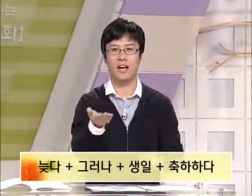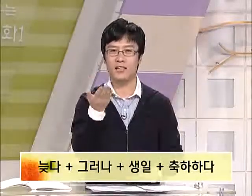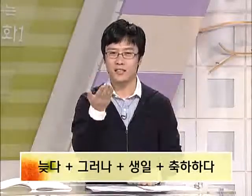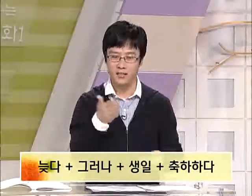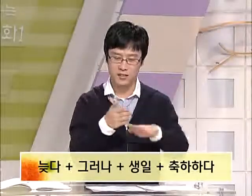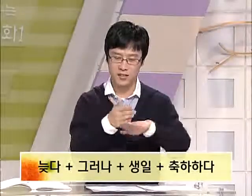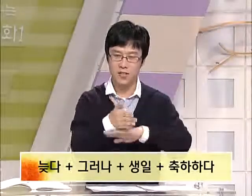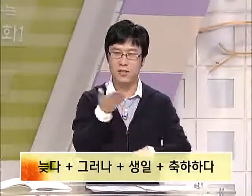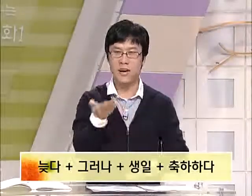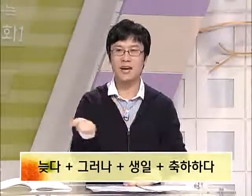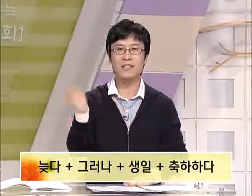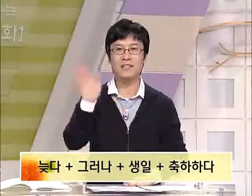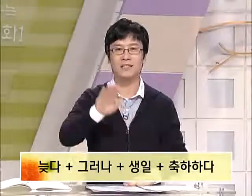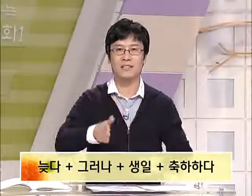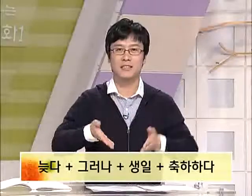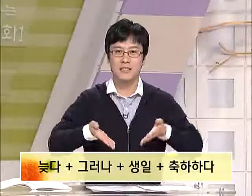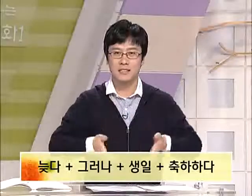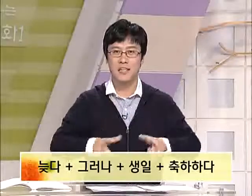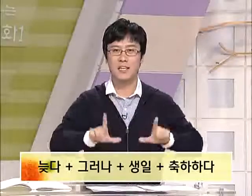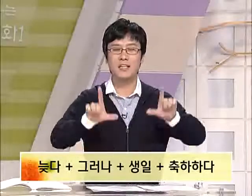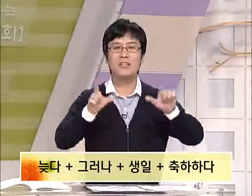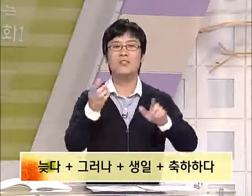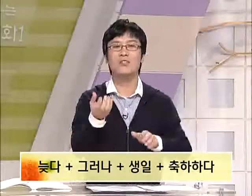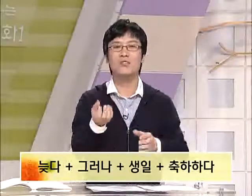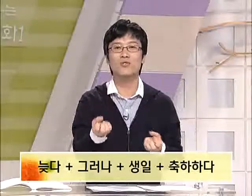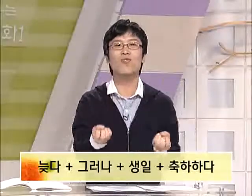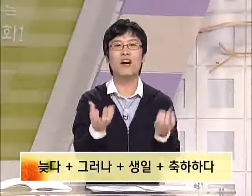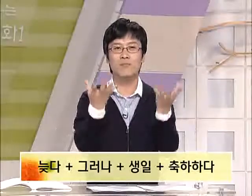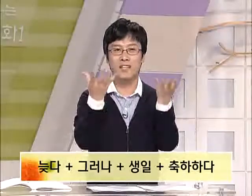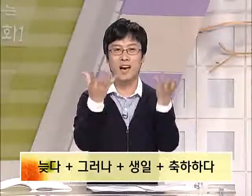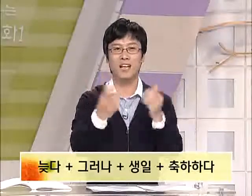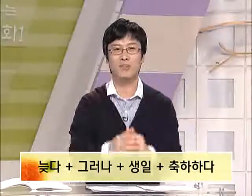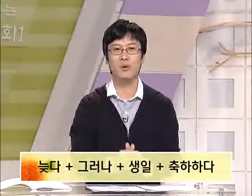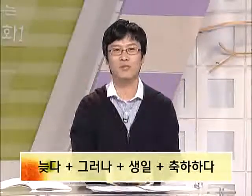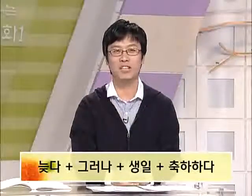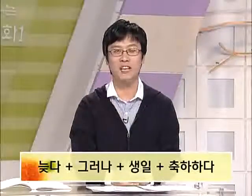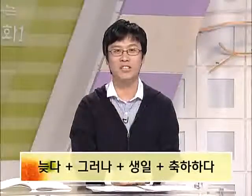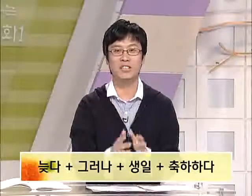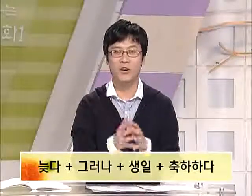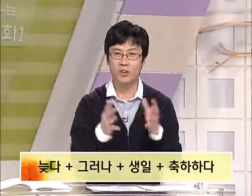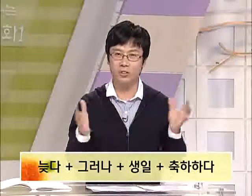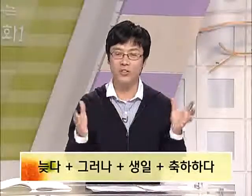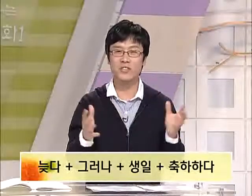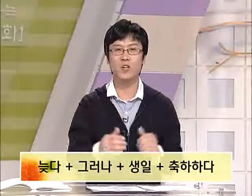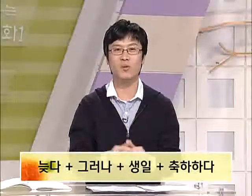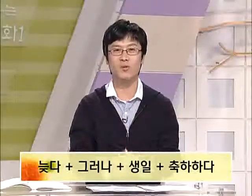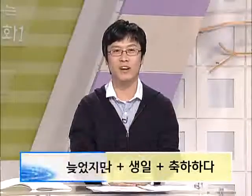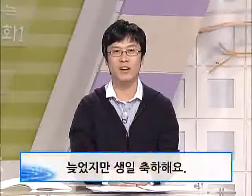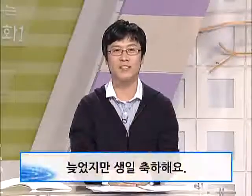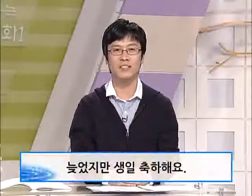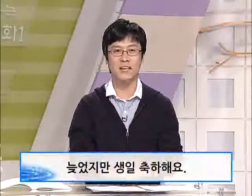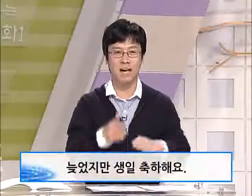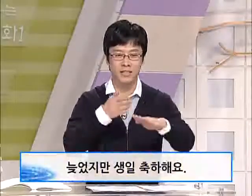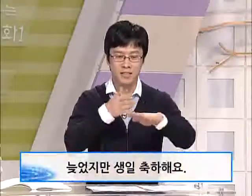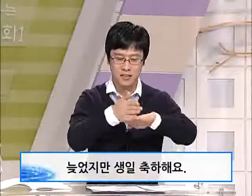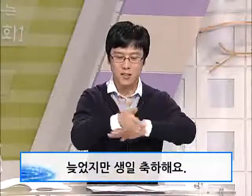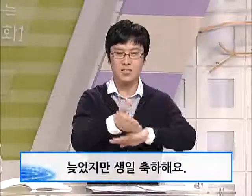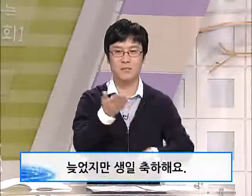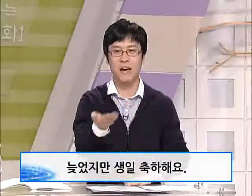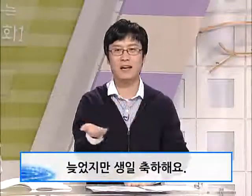늦었지만 생일 축하합니다. 라는 표현입니다. 연결시켜 보면 자 늦었지만